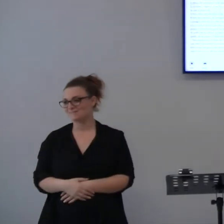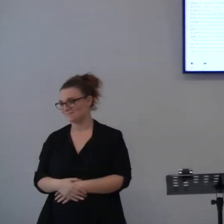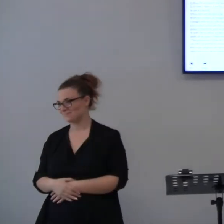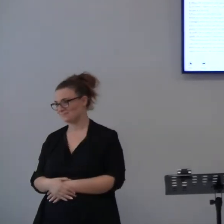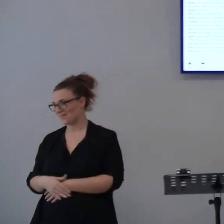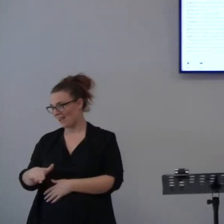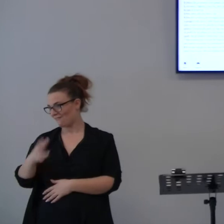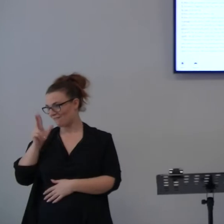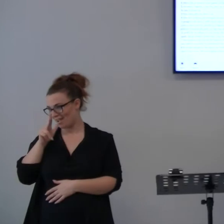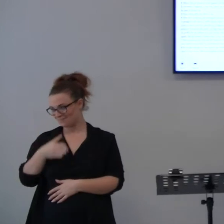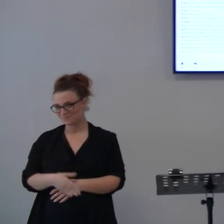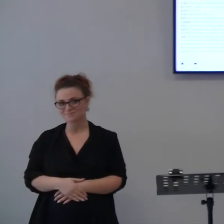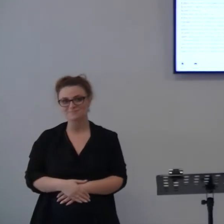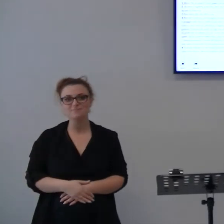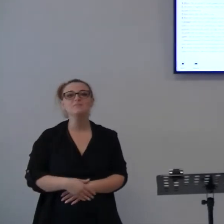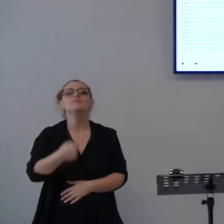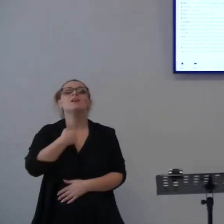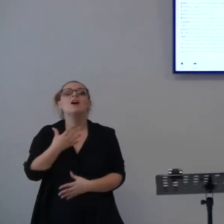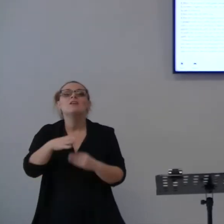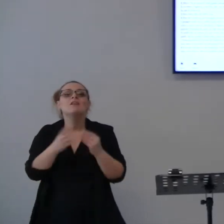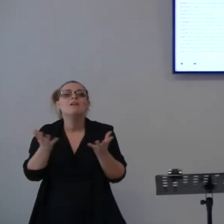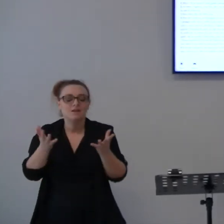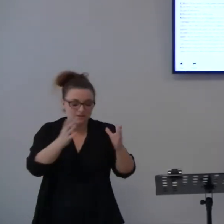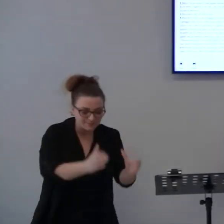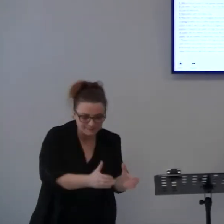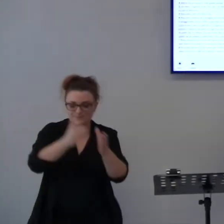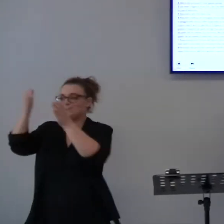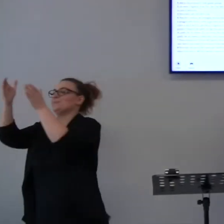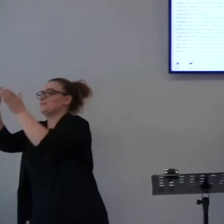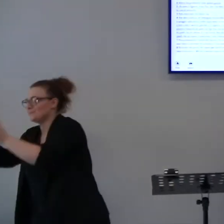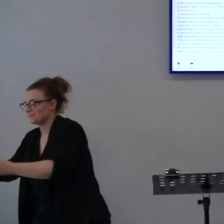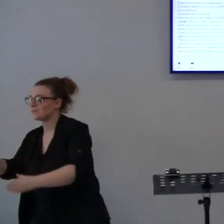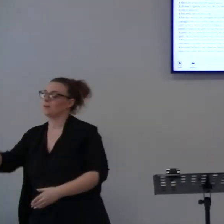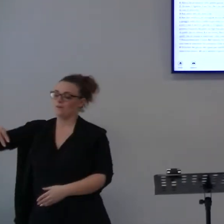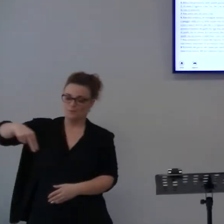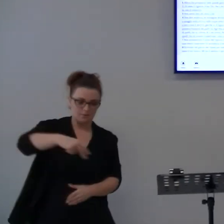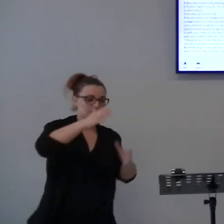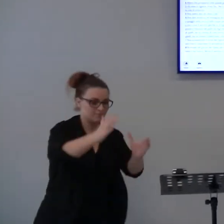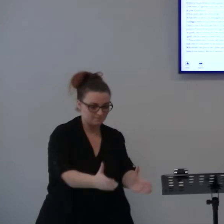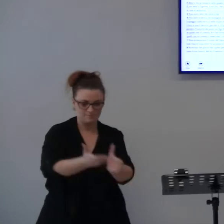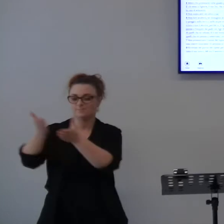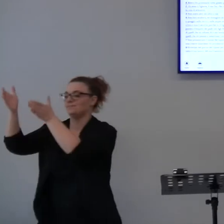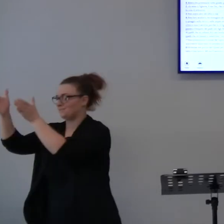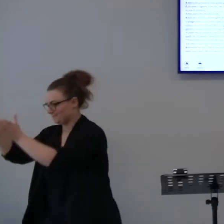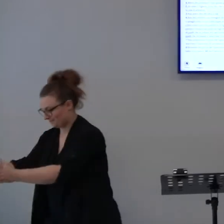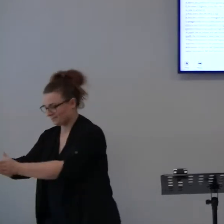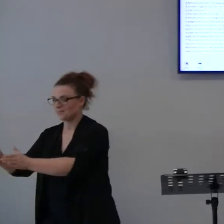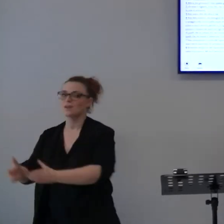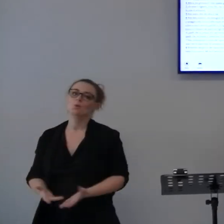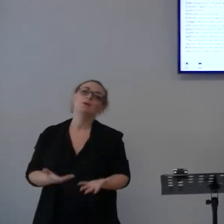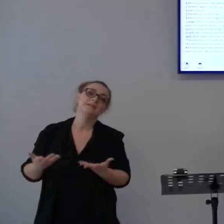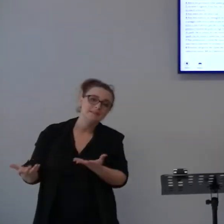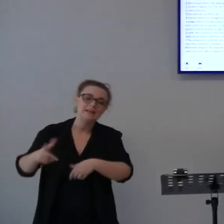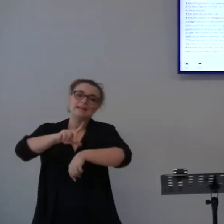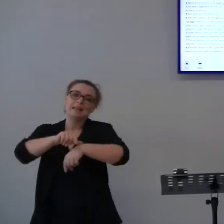Quindi la prendiamo e la rimettiamo lì, si alza e va via, la prendiamo e la rimettiamo lì e dura un po' di